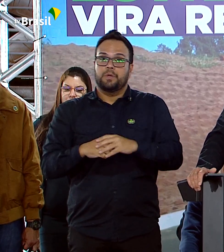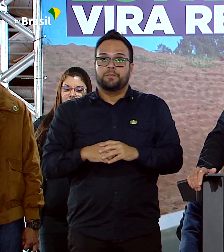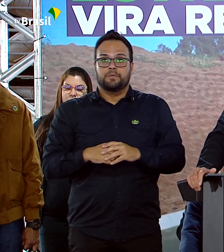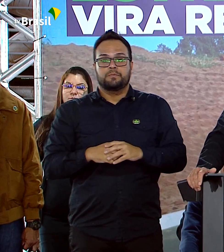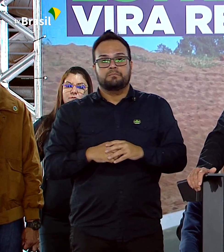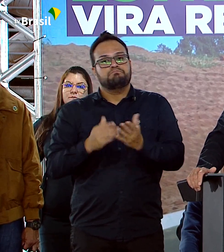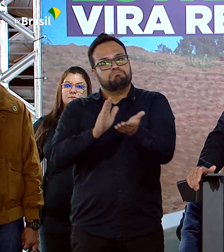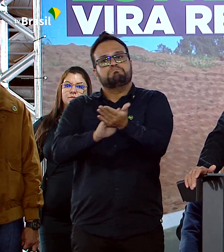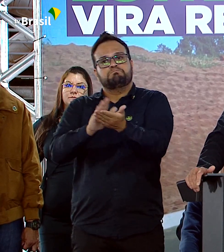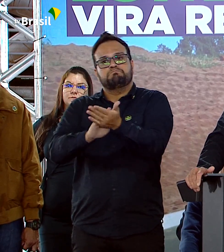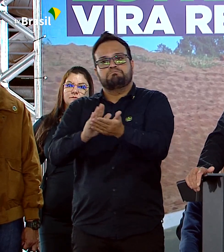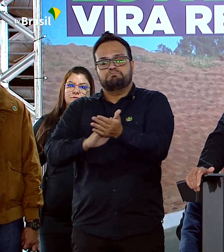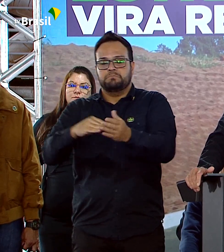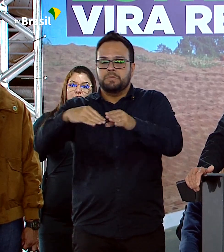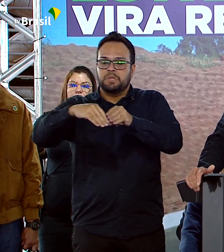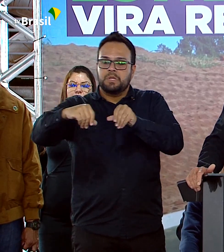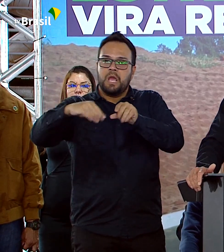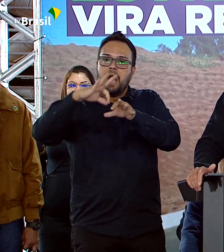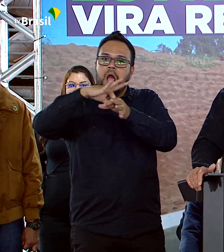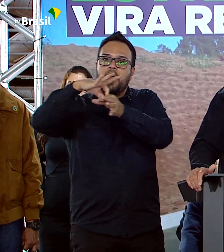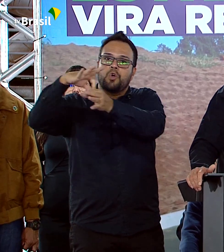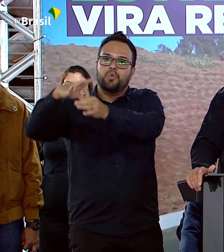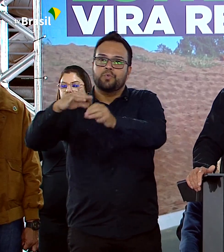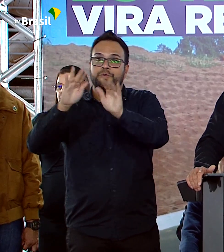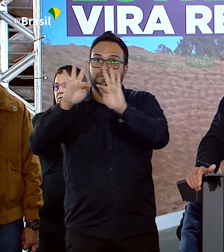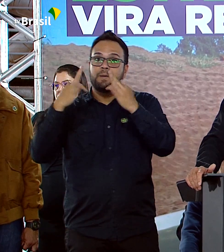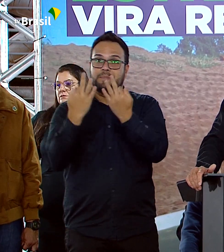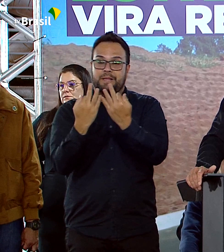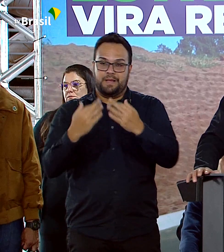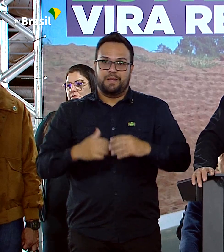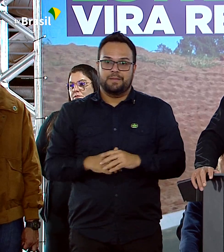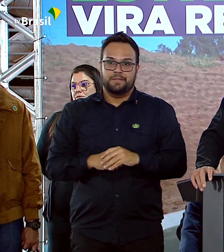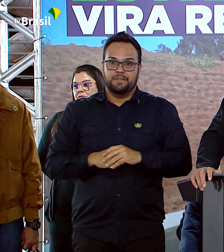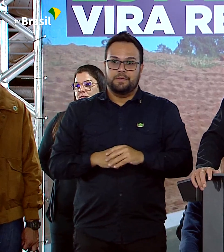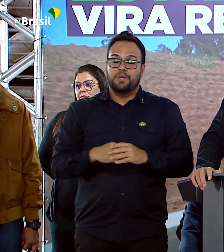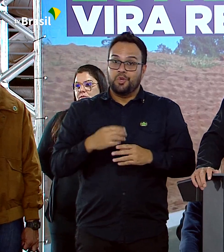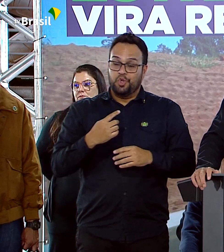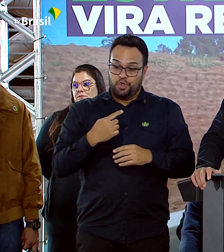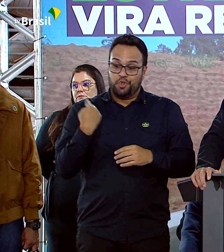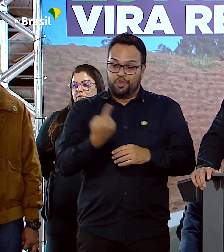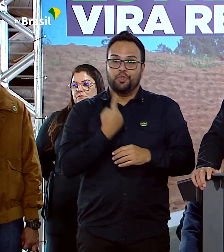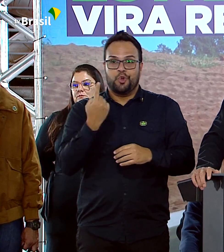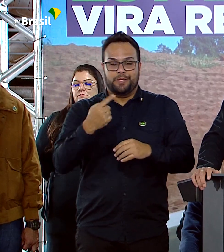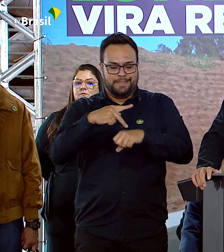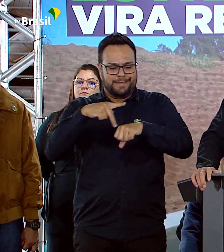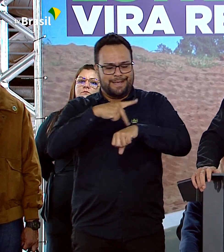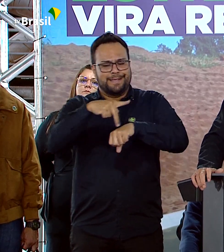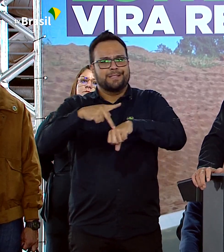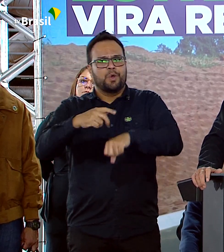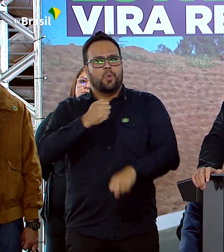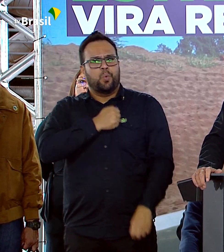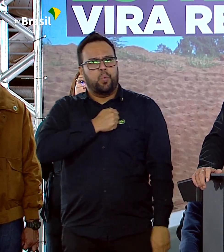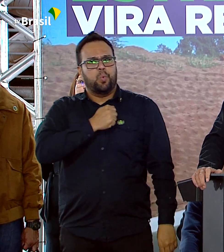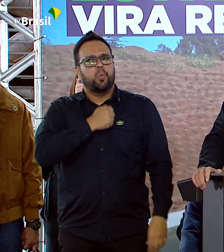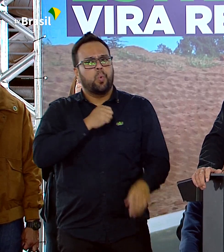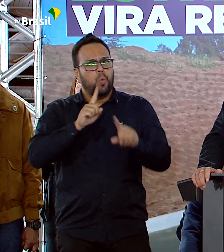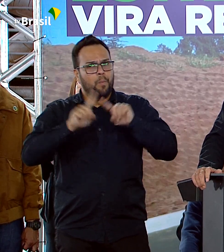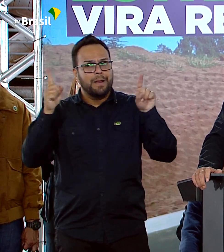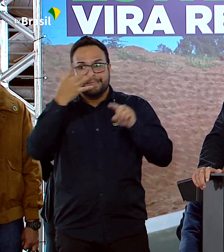prestigiando a agricultura familiar. nós somos uma grande nação, mas não se esqueçam,